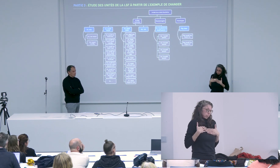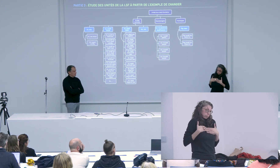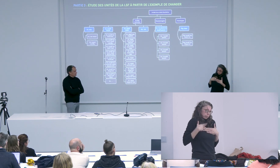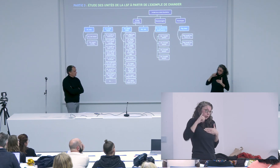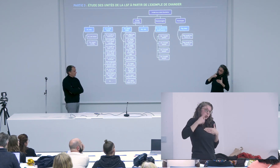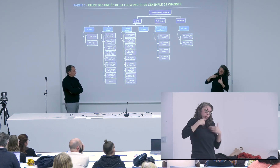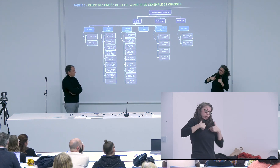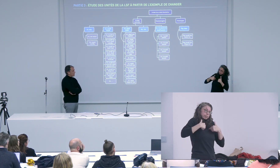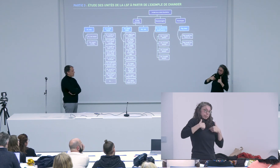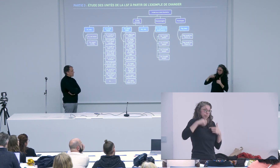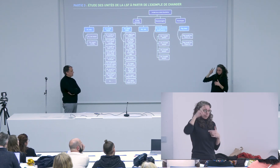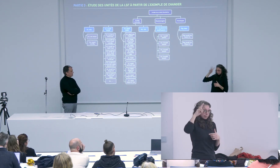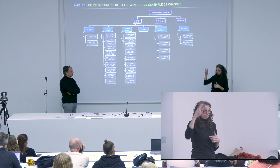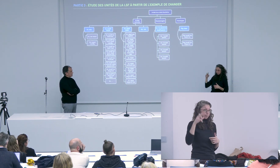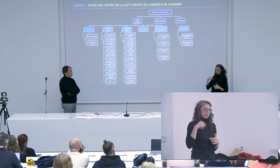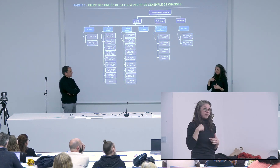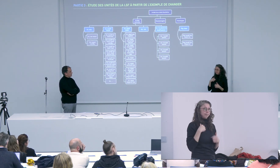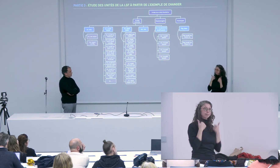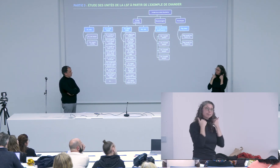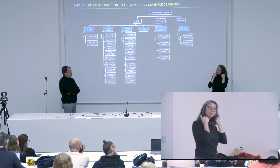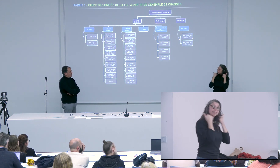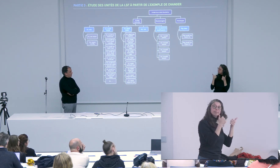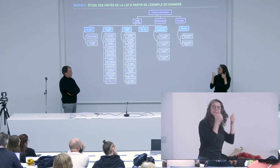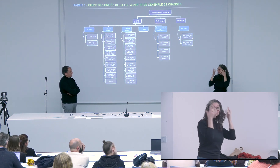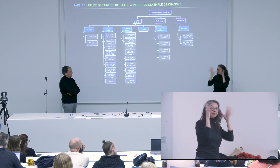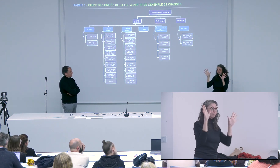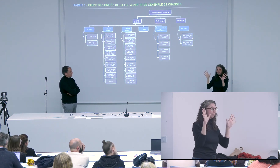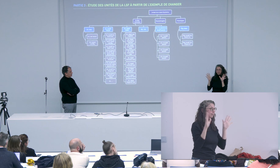honnêtement en tant que personne sourde